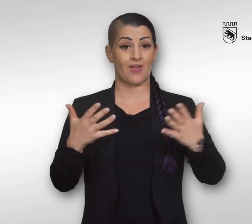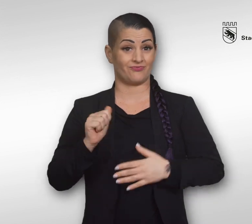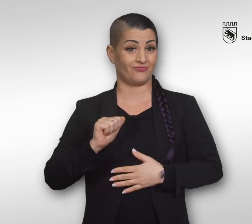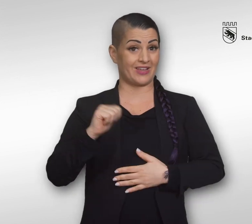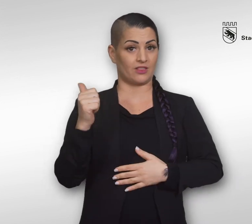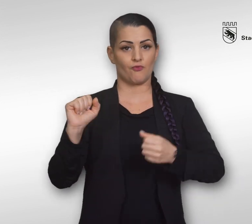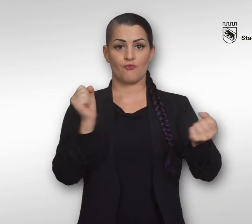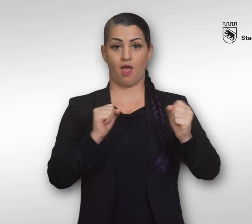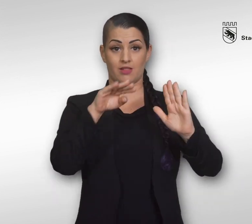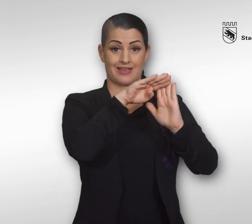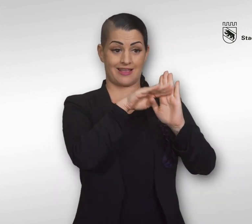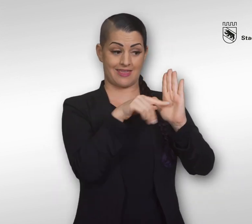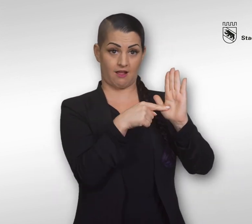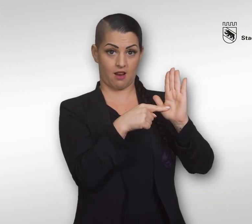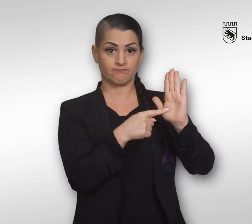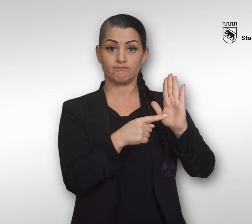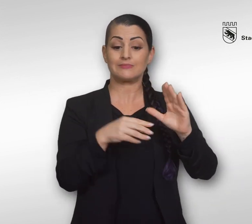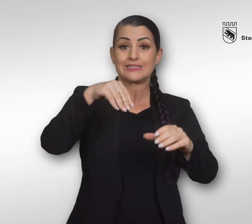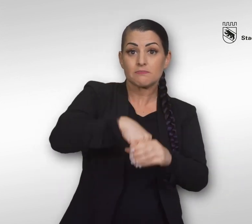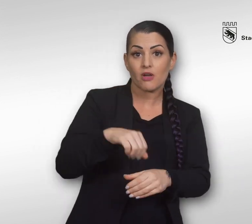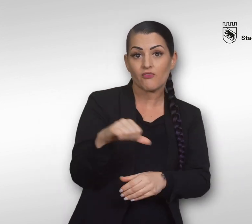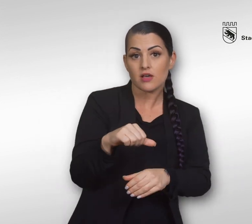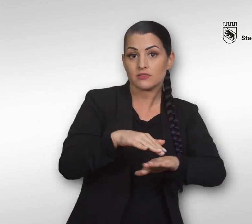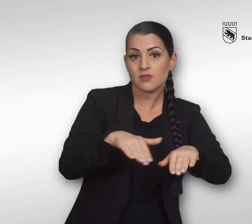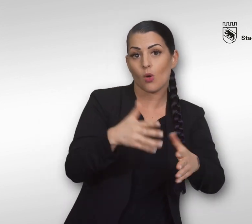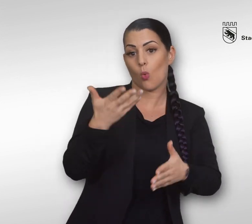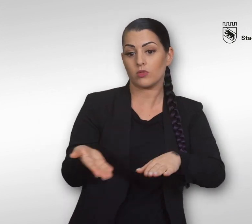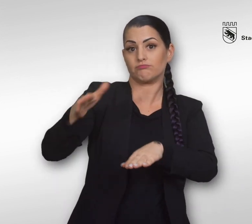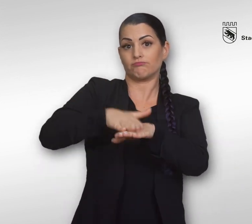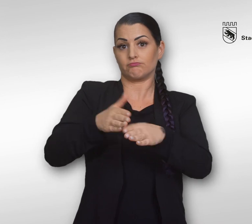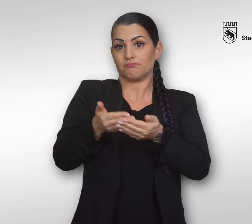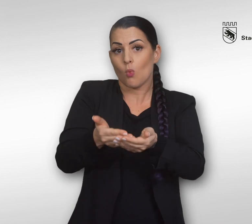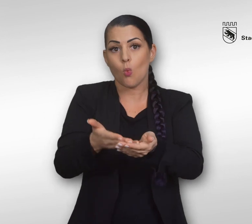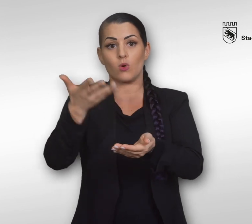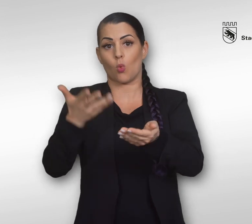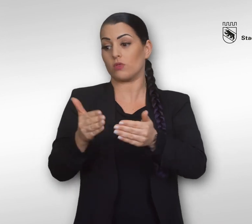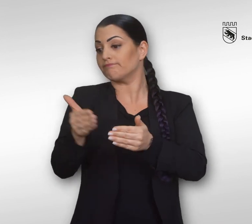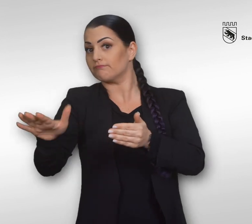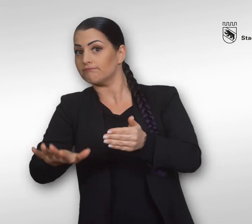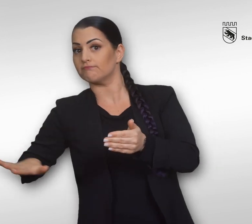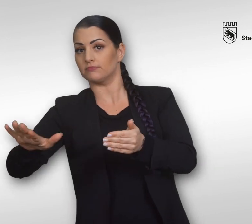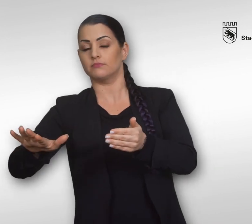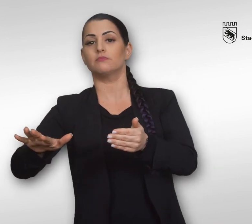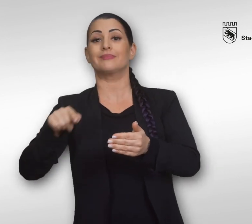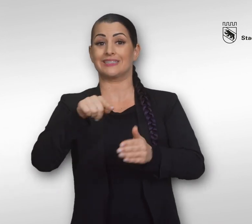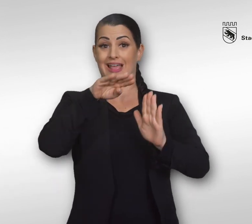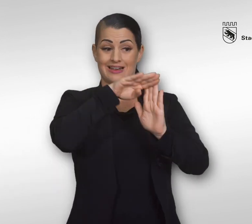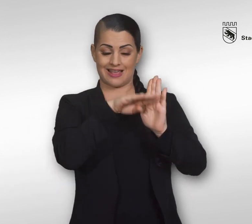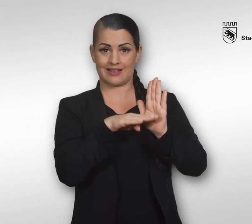Immer wieder kommt es zu brenzligen bis gefährlichen Situationen, weil wichtige Verhaltensregeln im, am und auf dem Wasser